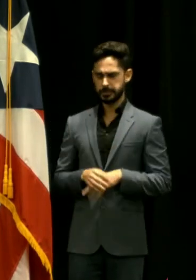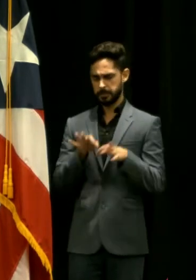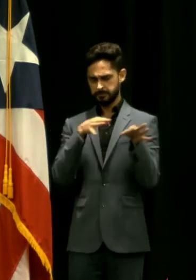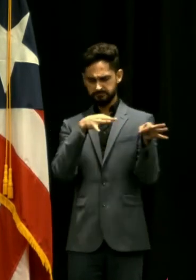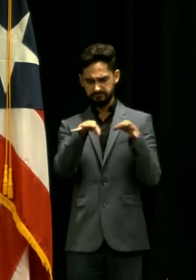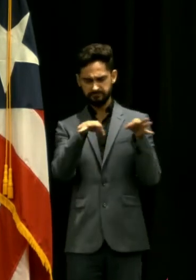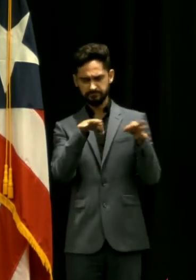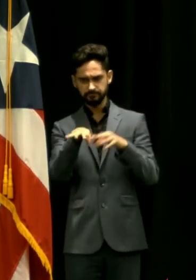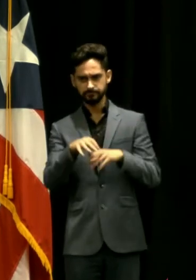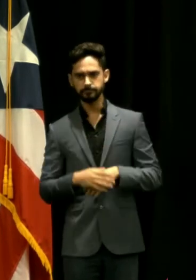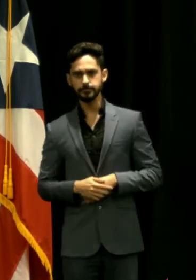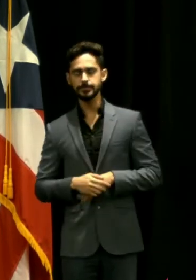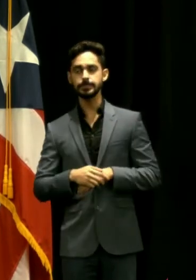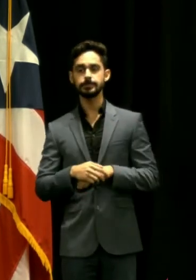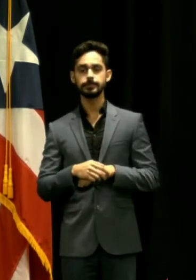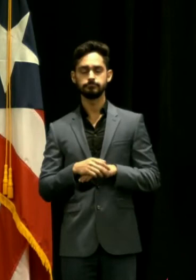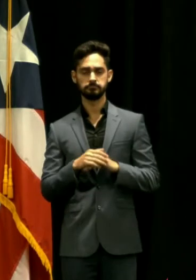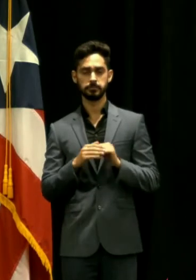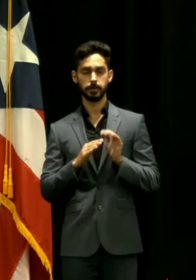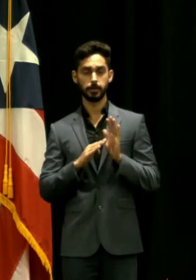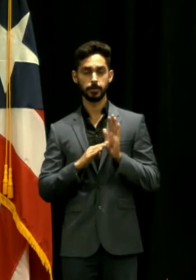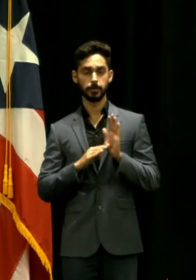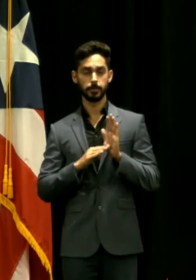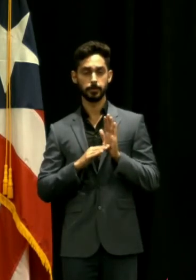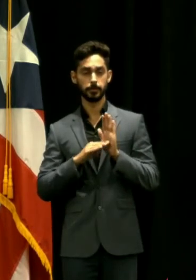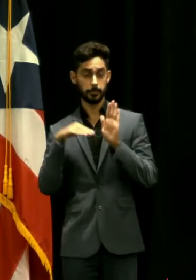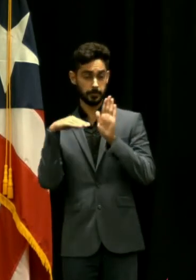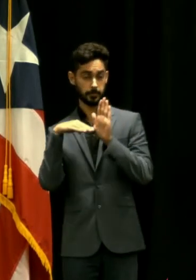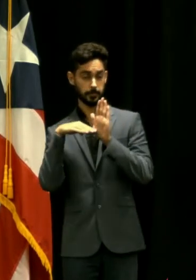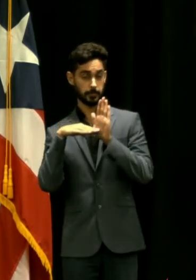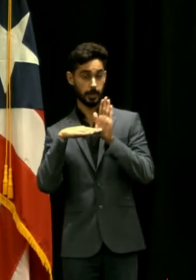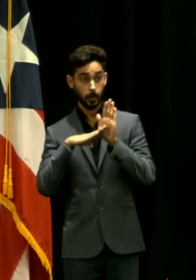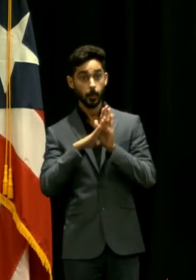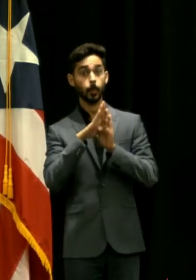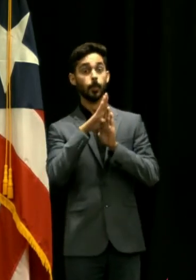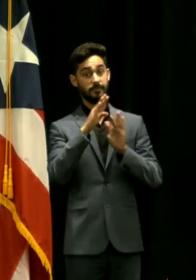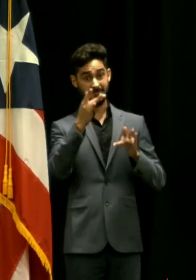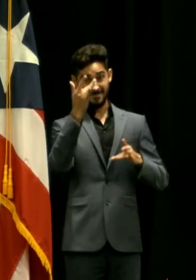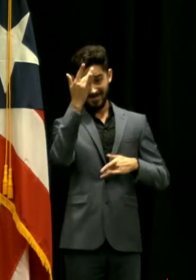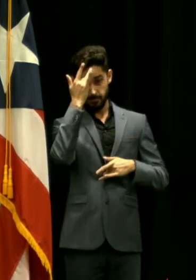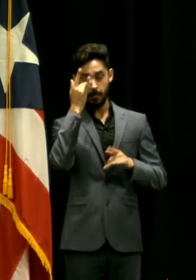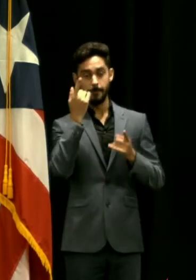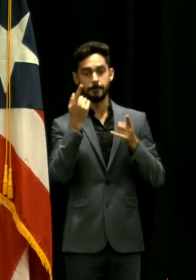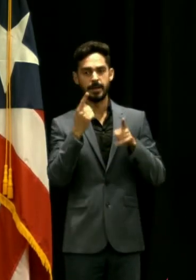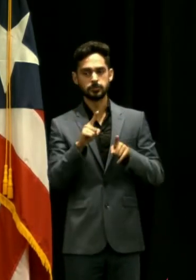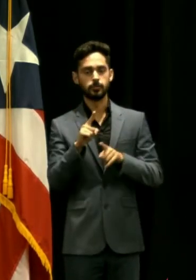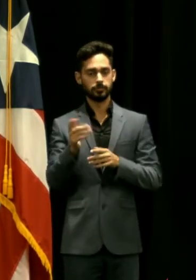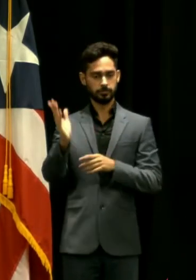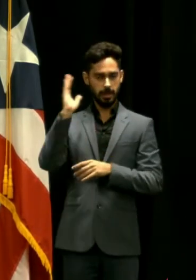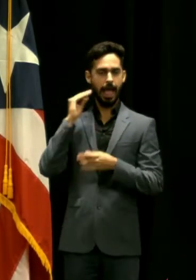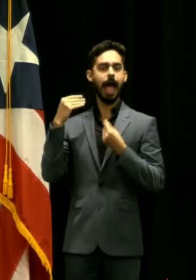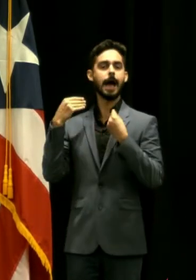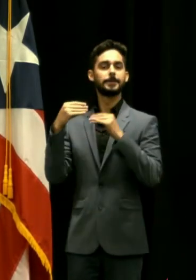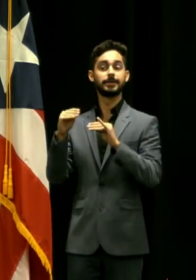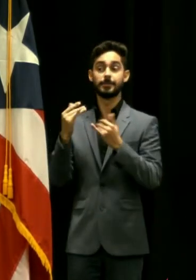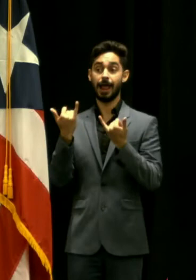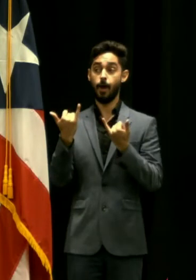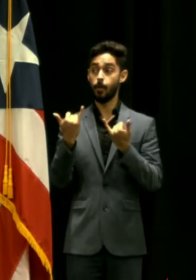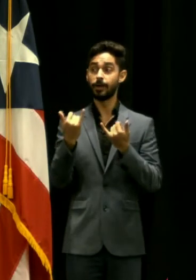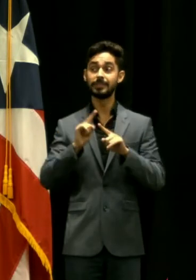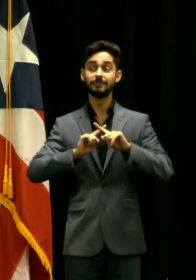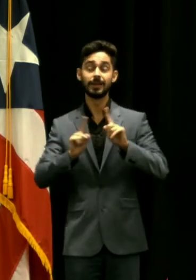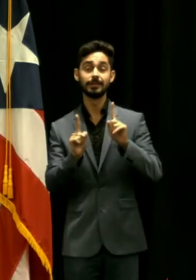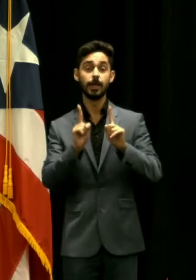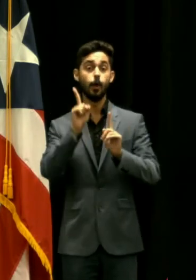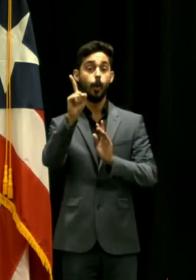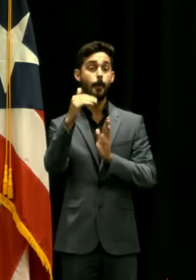un repunte la última vez fue en abril la diferencia es que tenemos ahora mismo un millón de personas vacunadas que en abril